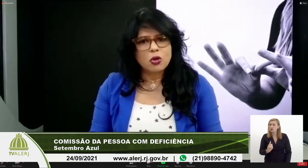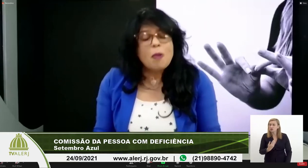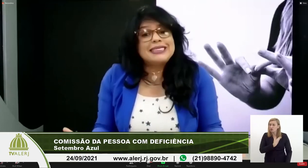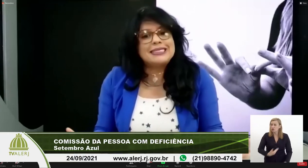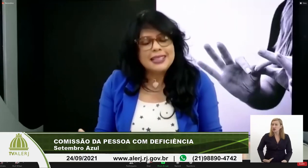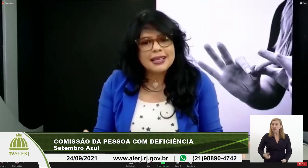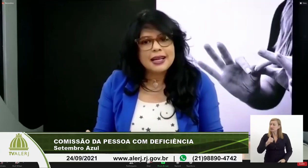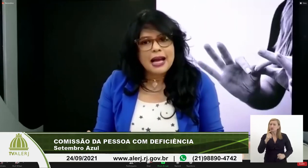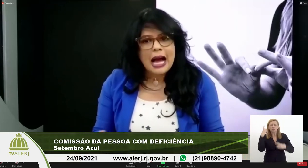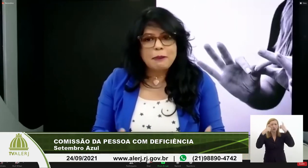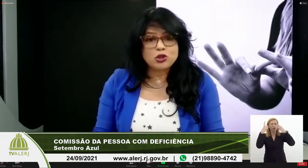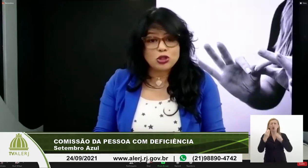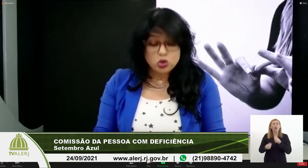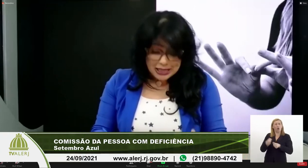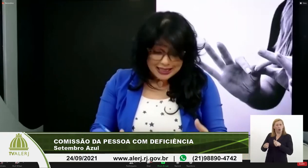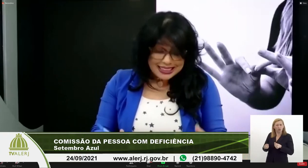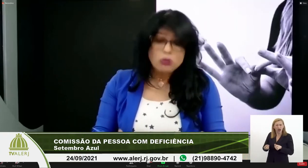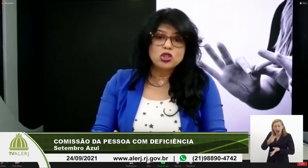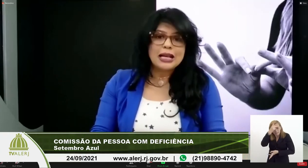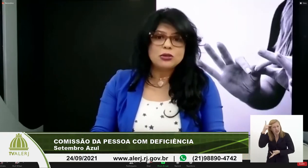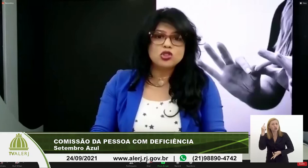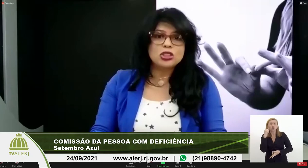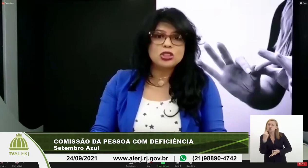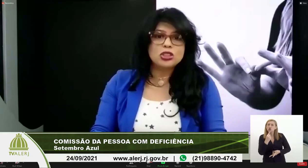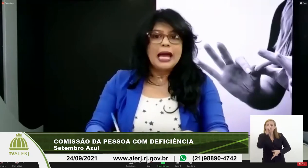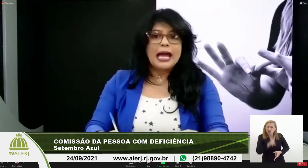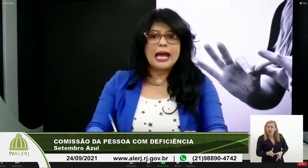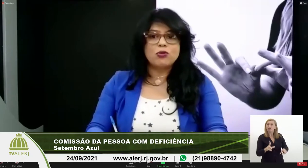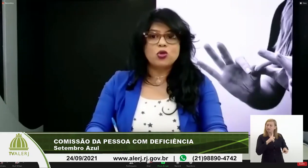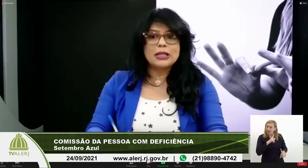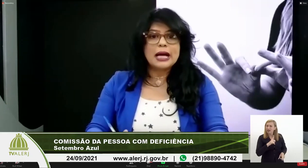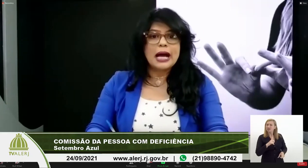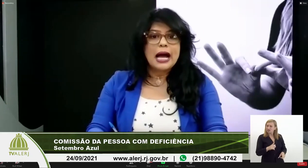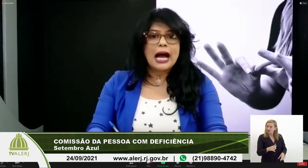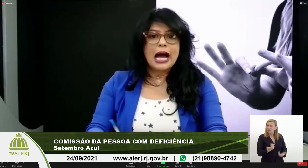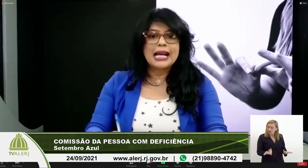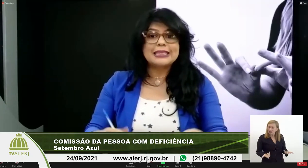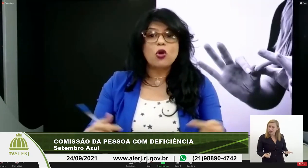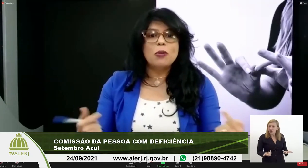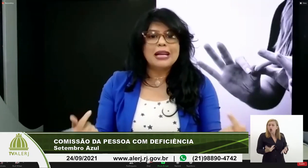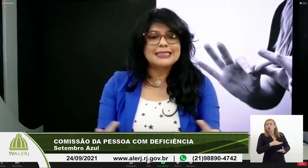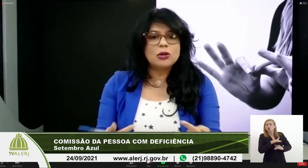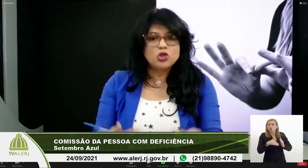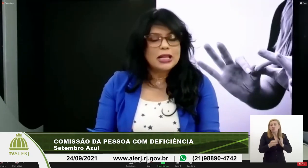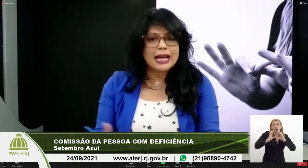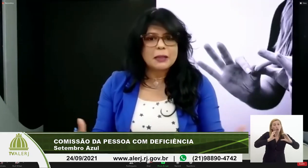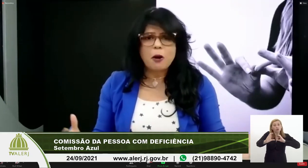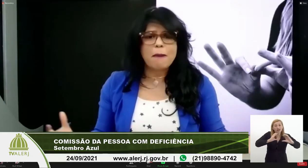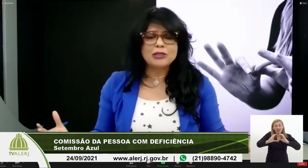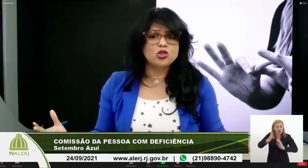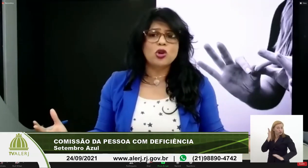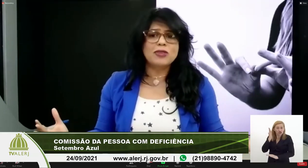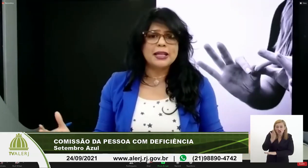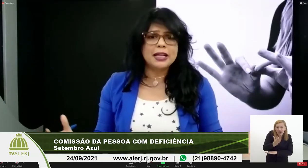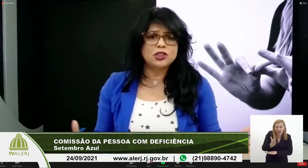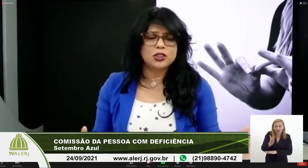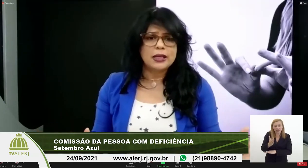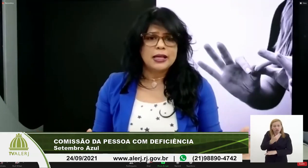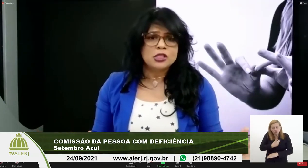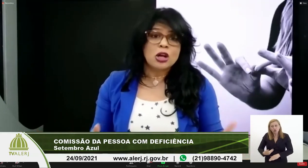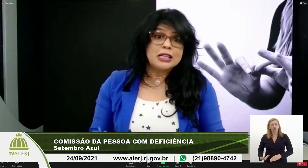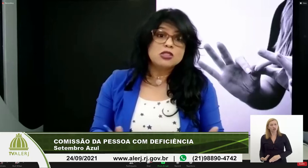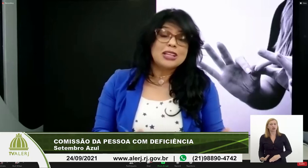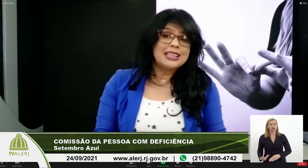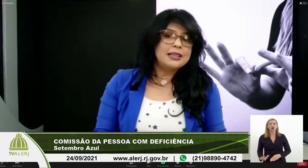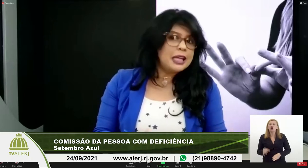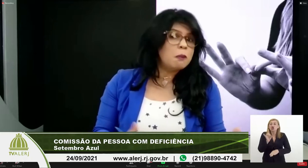isso. Como assim? A pessoa surda tem o direito de ter toda essa comunicação direta por parte dos governantes.